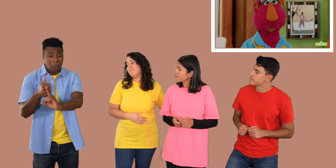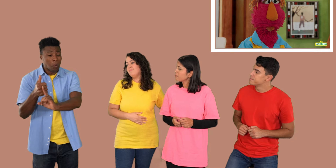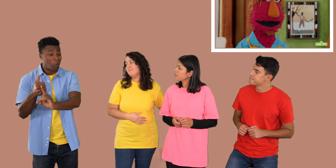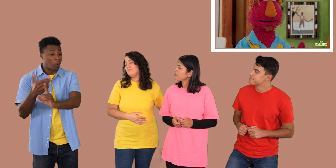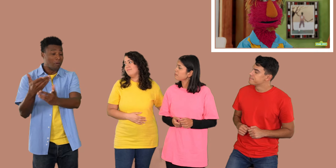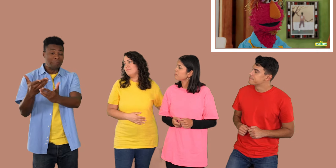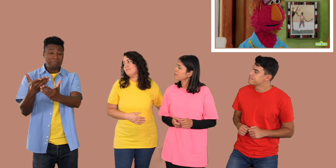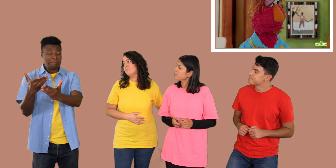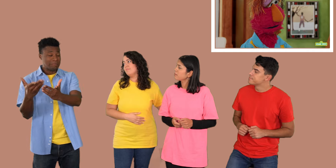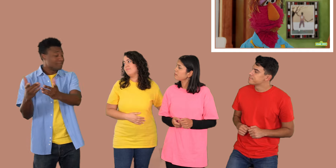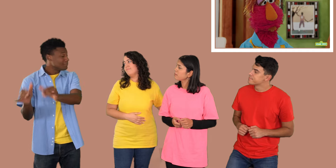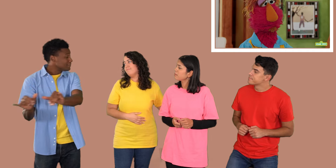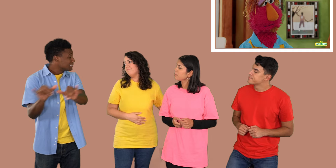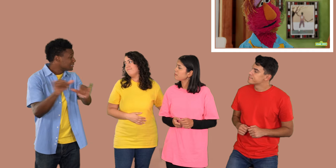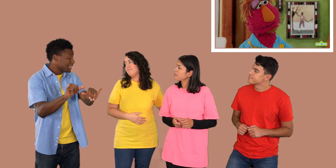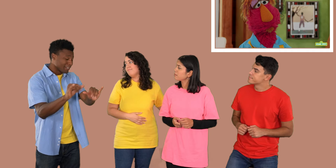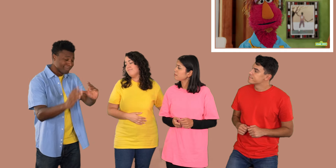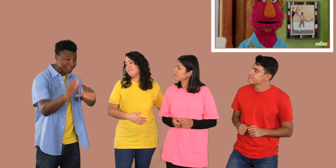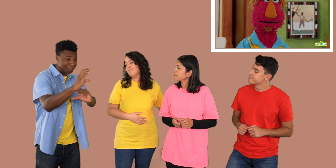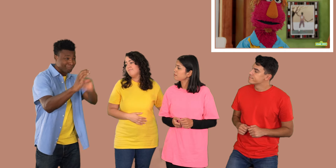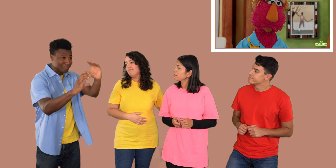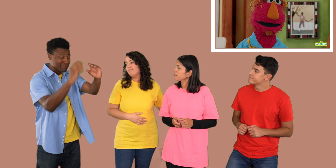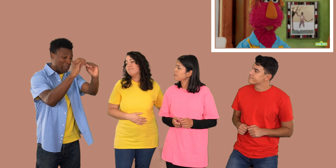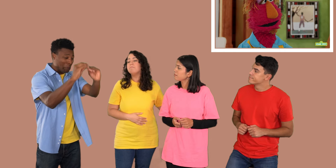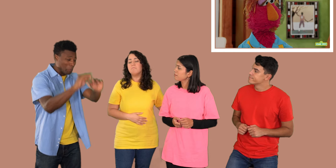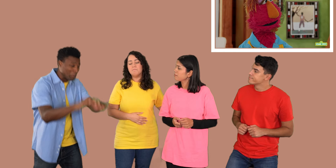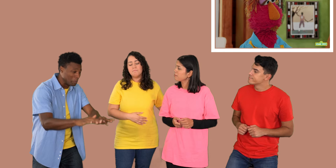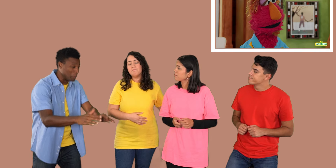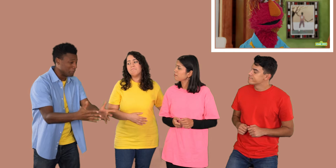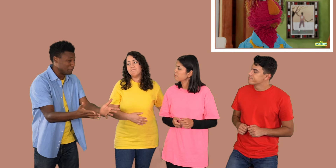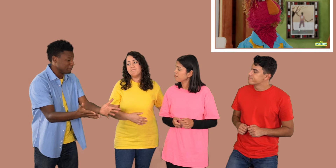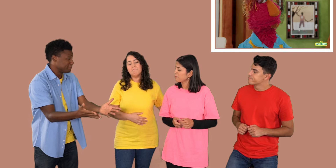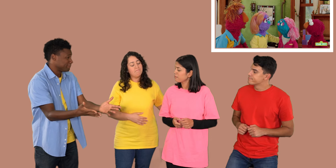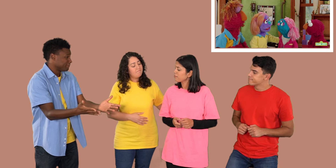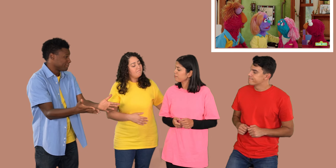inestable, como unos bloques que se caen. Sí.